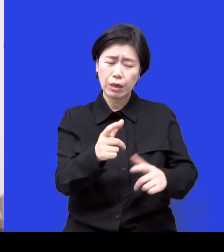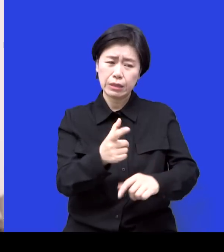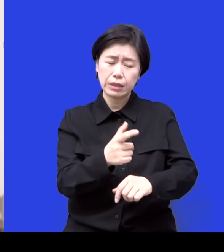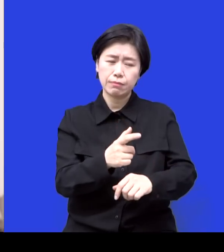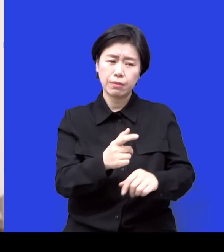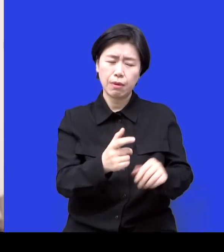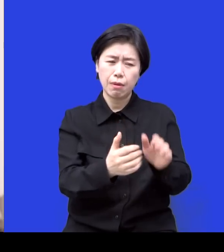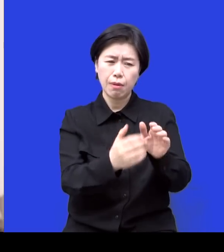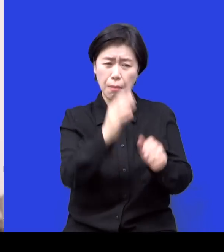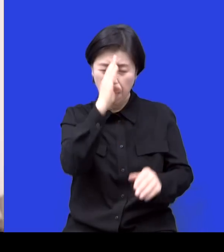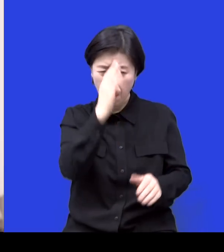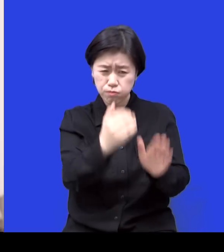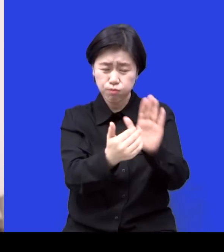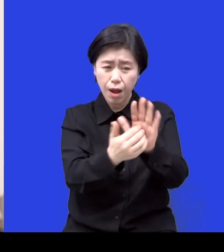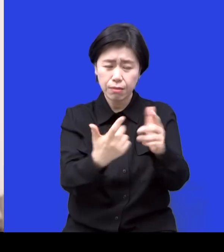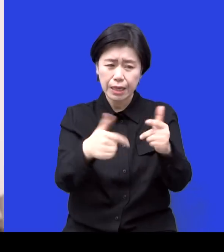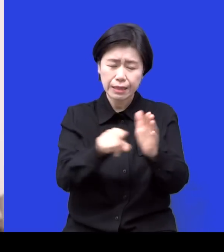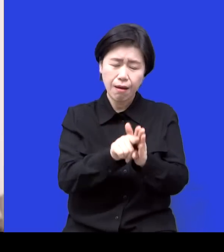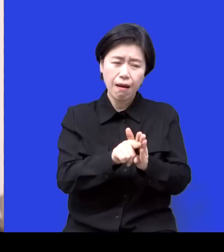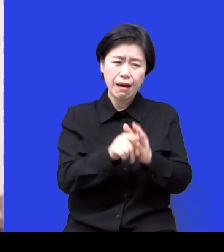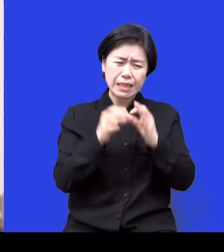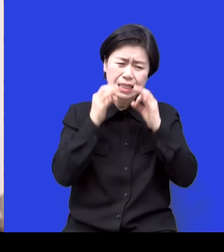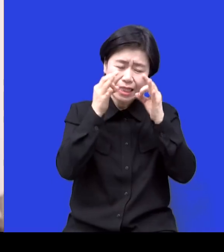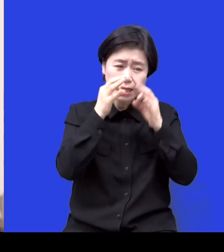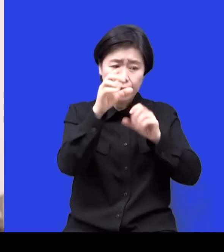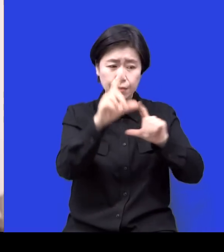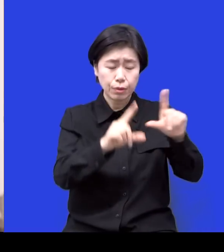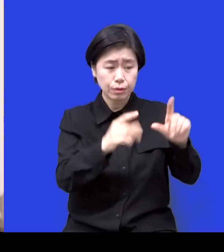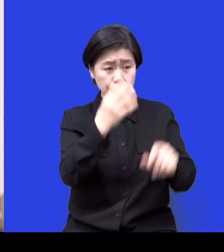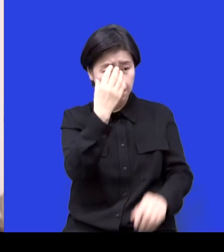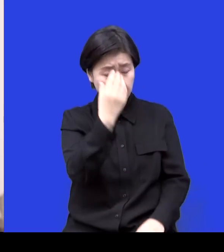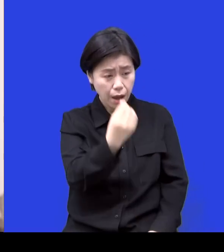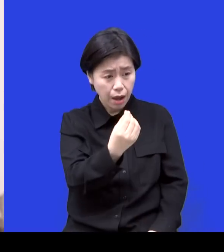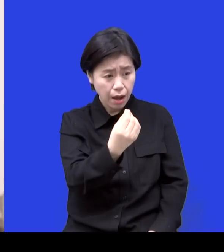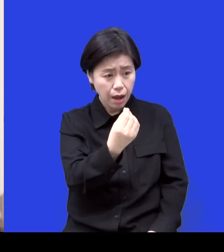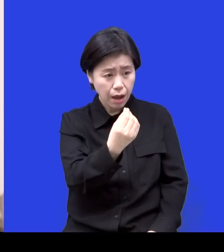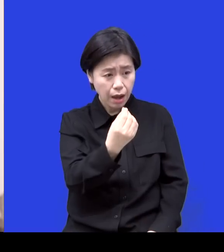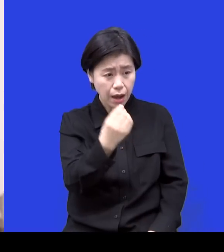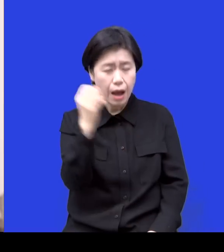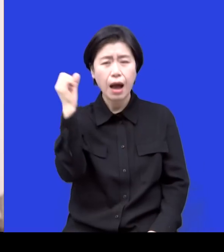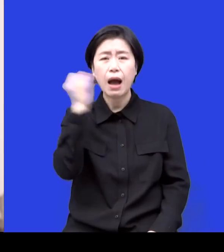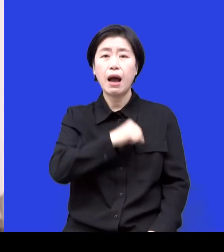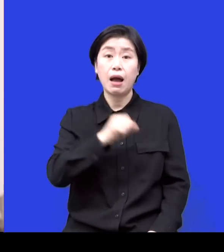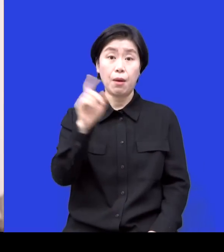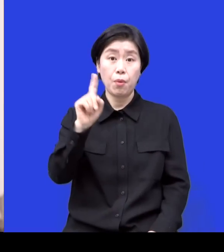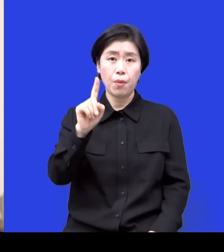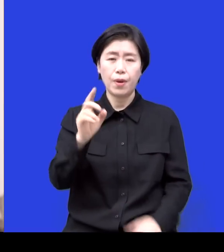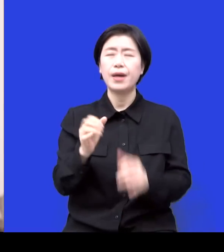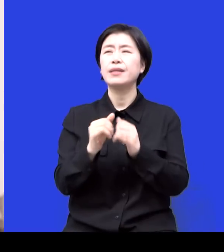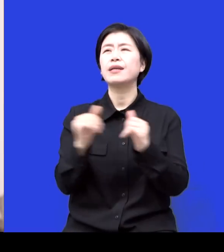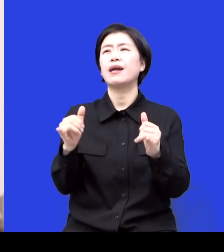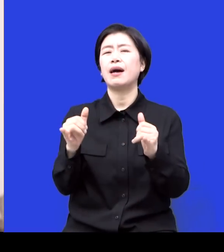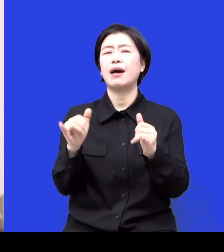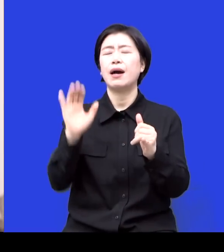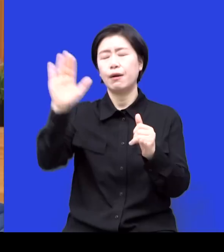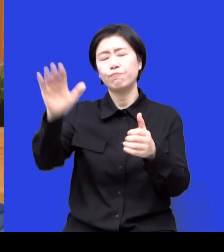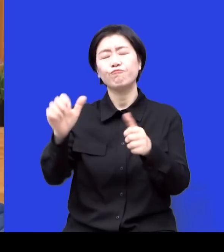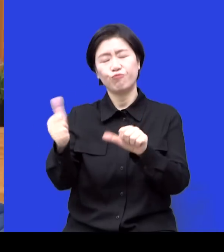과정을 보면서 음 어쨌든 사람은 죽는 거구나 유한한 삶에 대해서 생각을 할